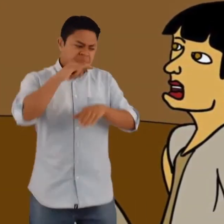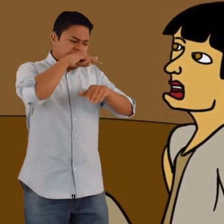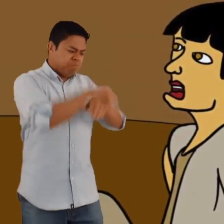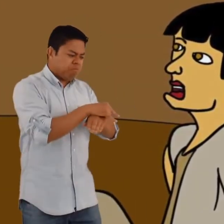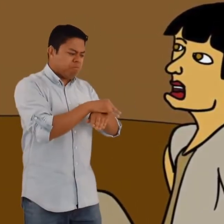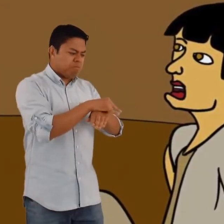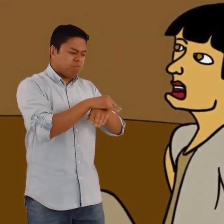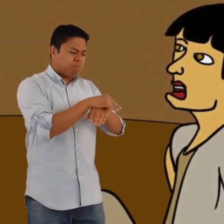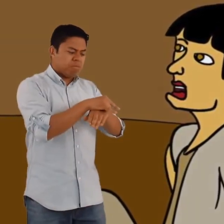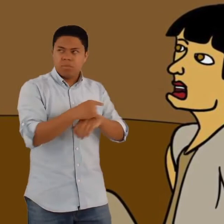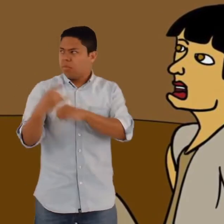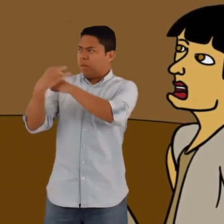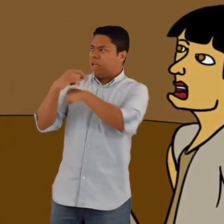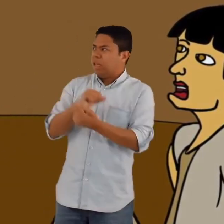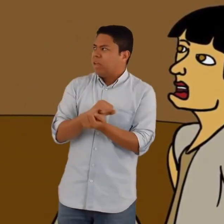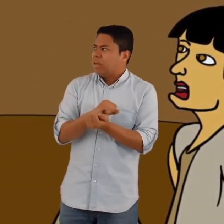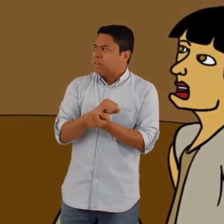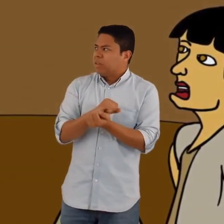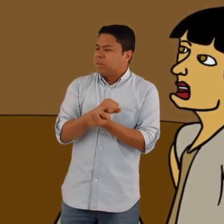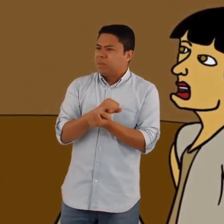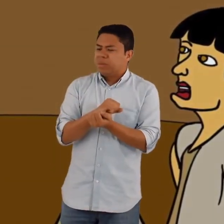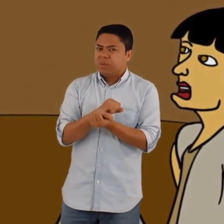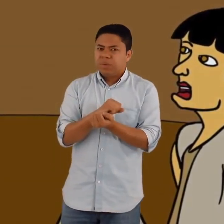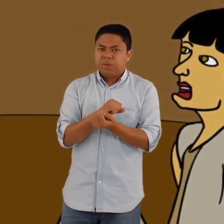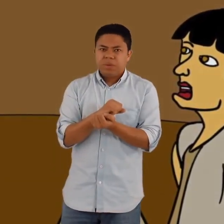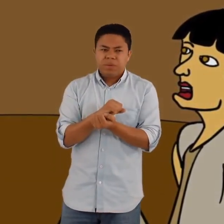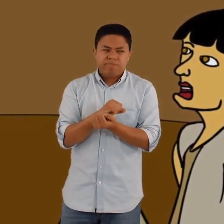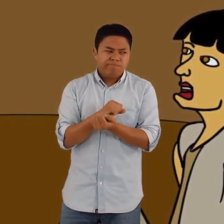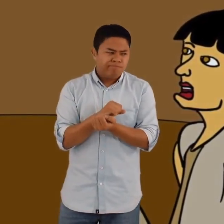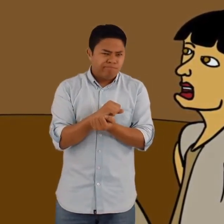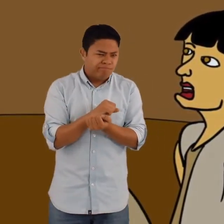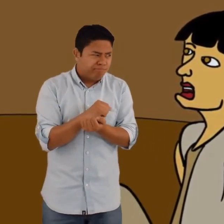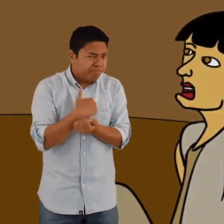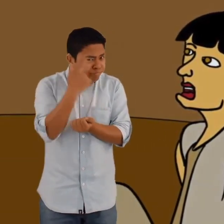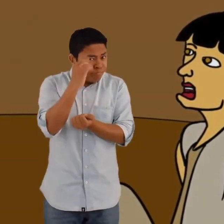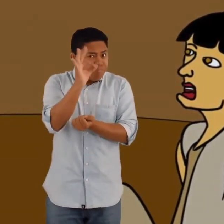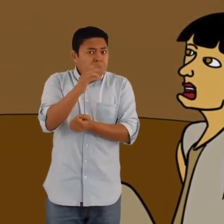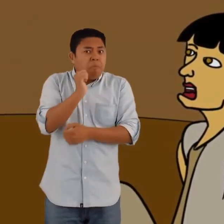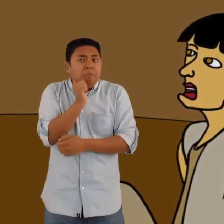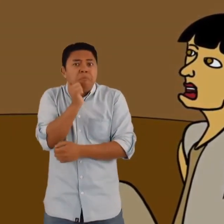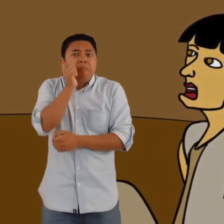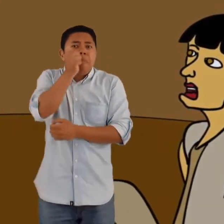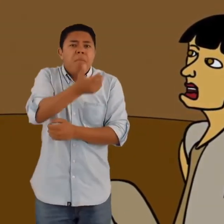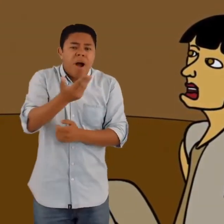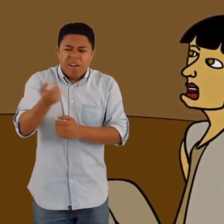Él desconocía lo que podía pasar al día siguiente, cuál sería el castigo que le impondrían o si moriría.